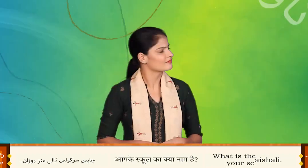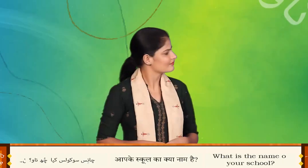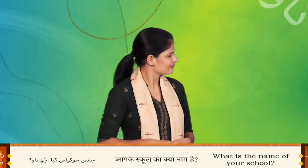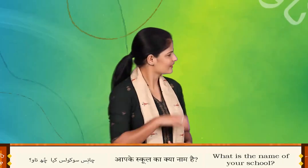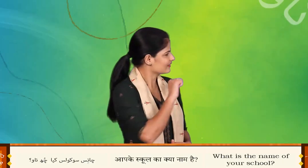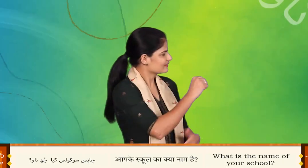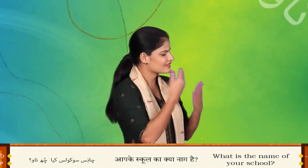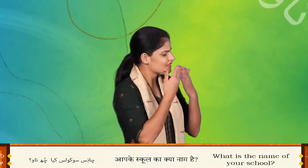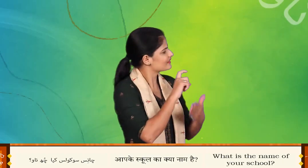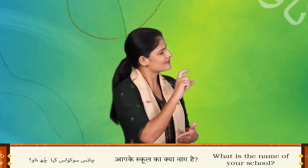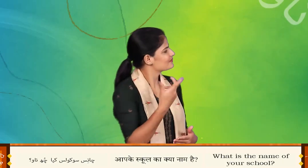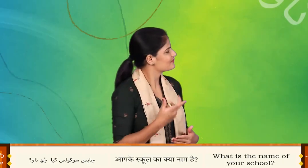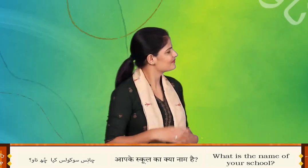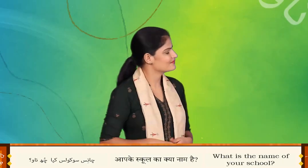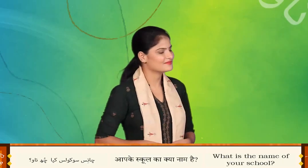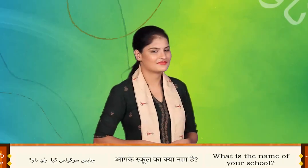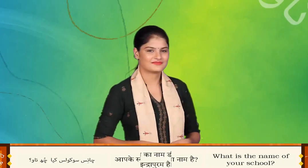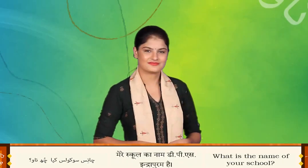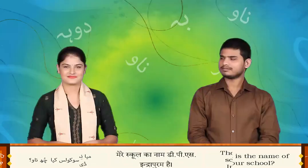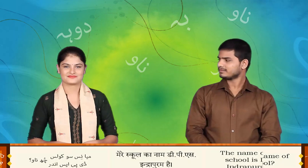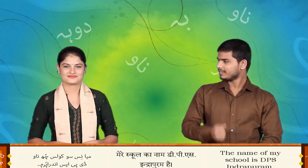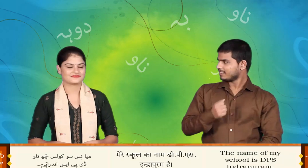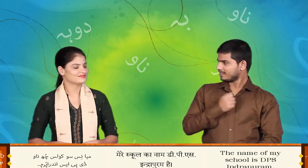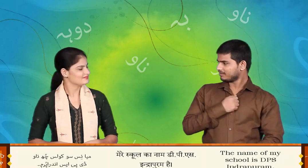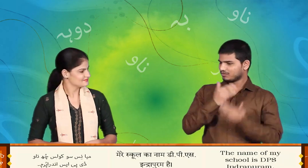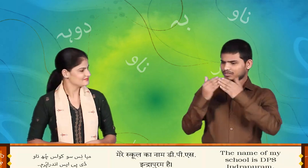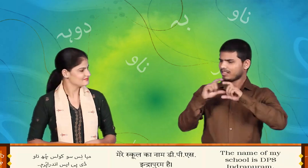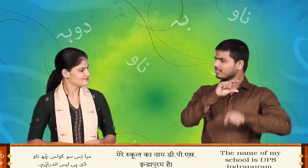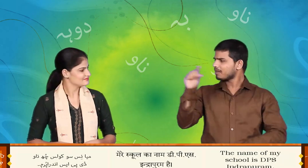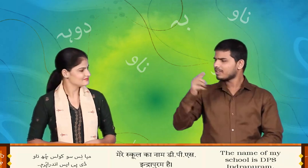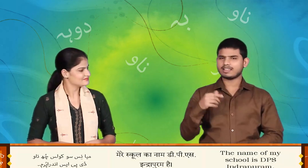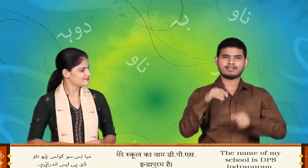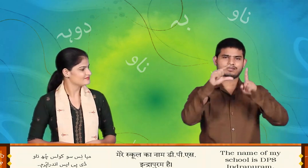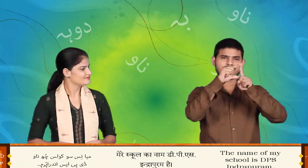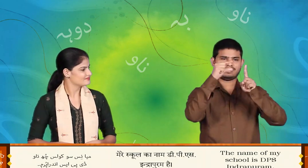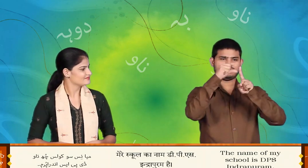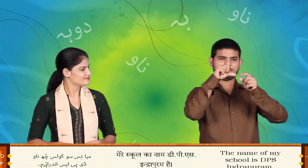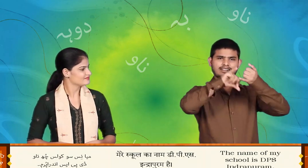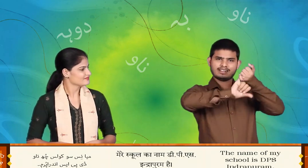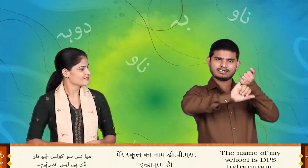चे स्कूलेश क्या चुई नाव मेन च्कूलेश चे डीप्यस इंदरापूरम नाव